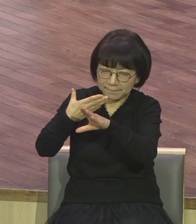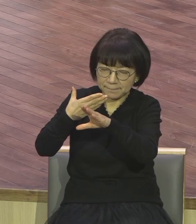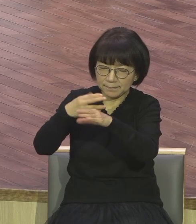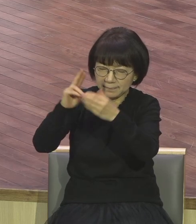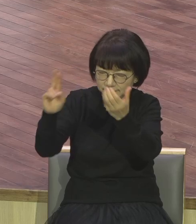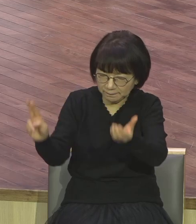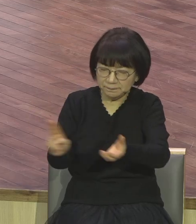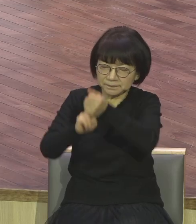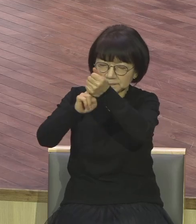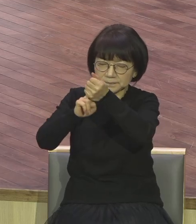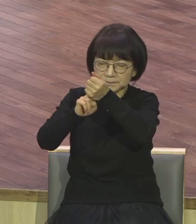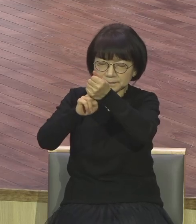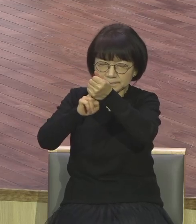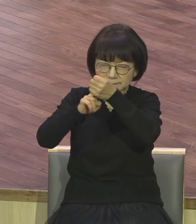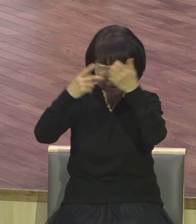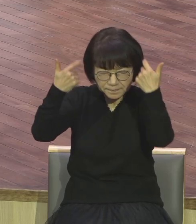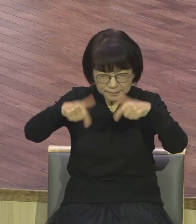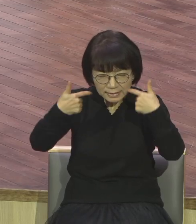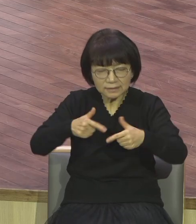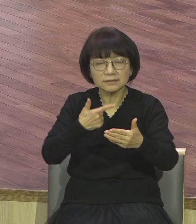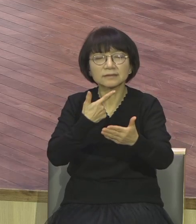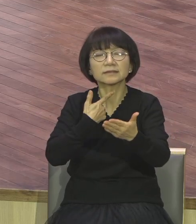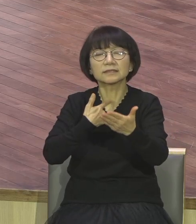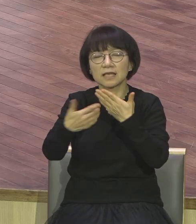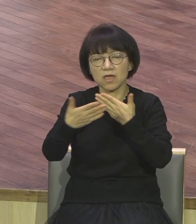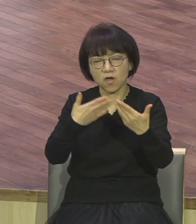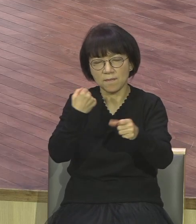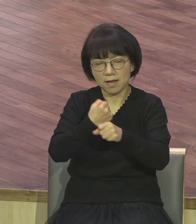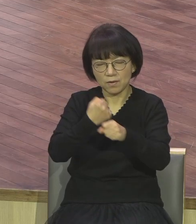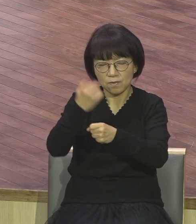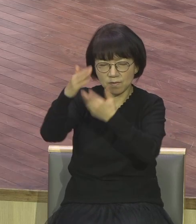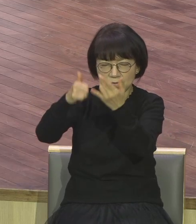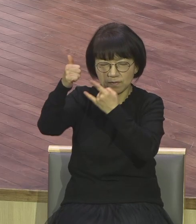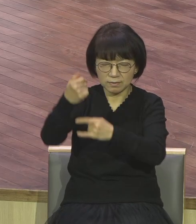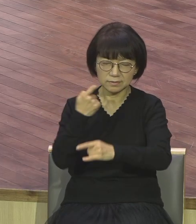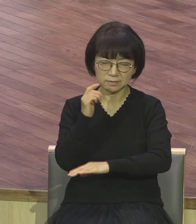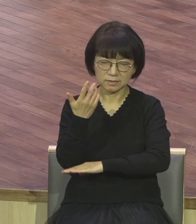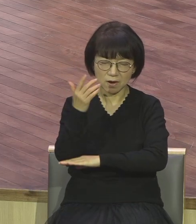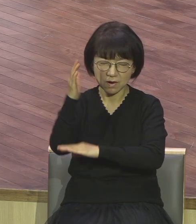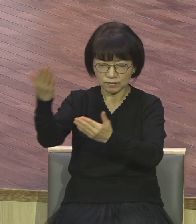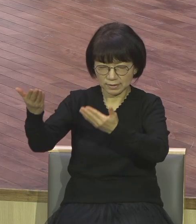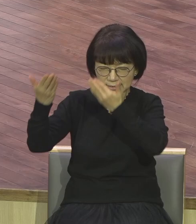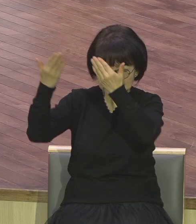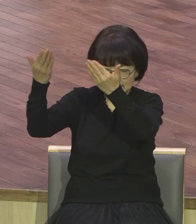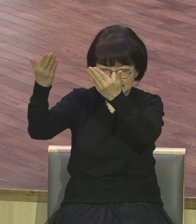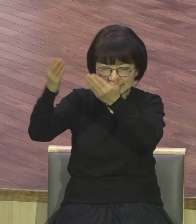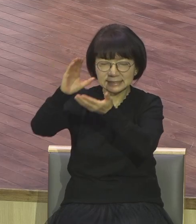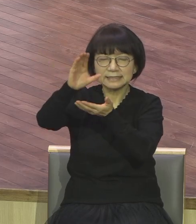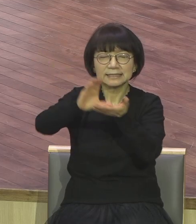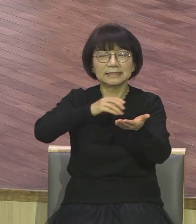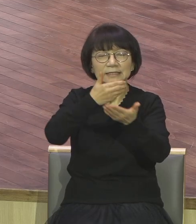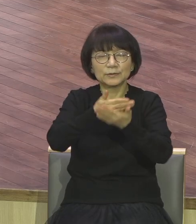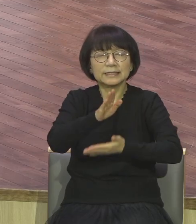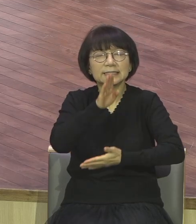날마다 삶 속에서 체험하며 하나님과 돌려주시는 그리스도의 참 제자들이 다 되게 하야